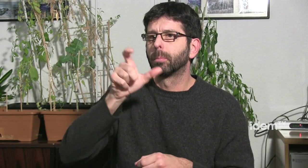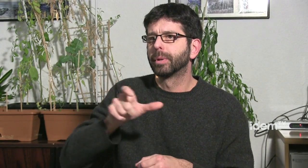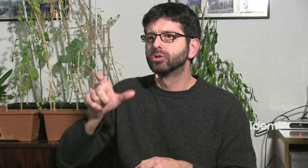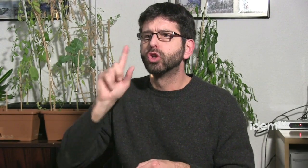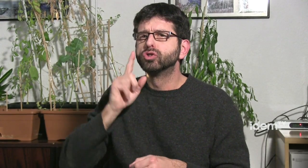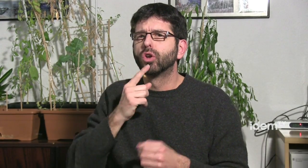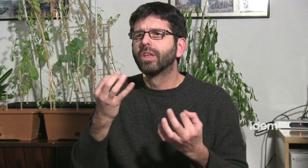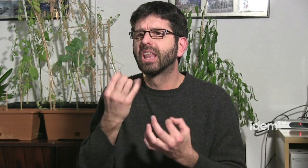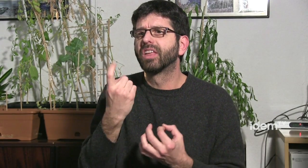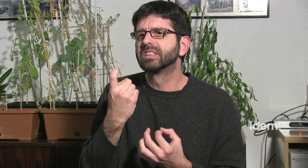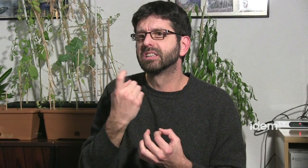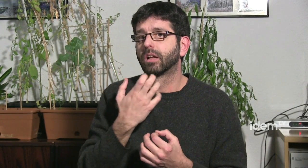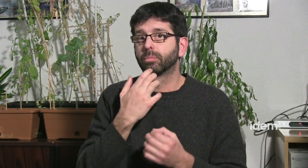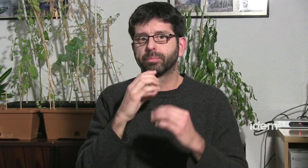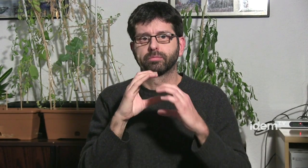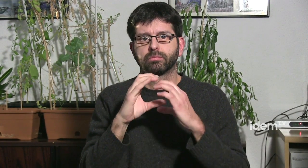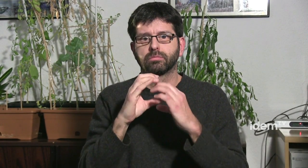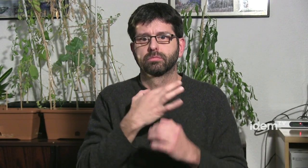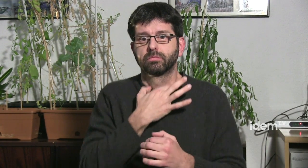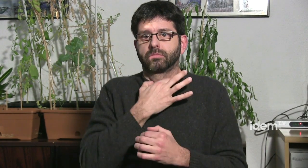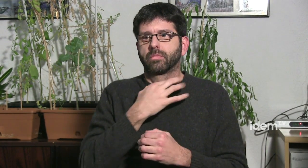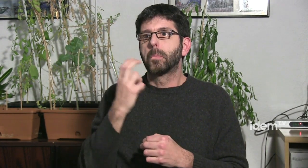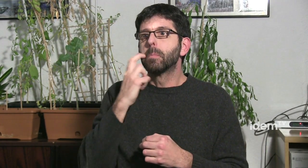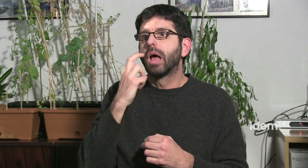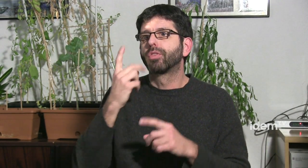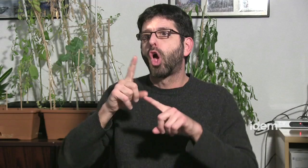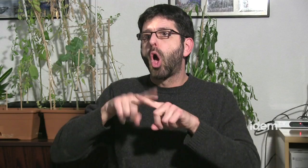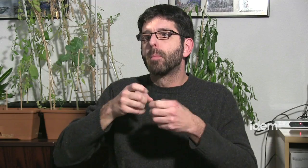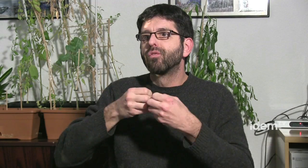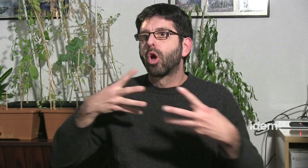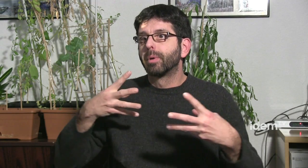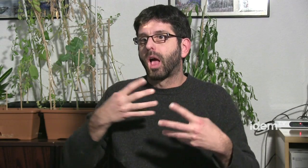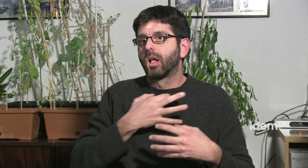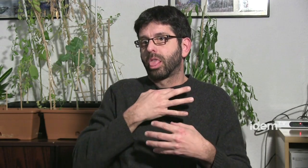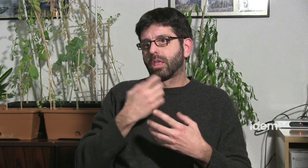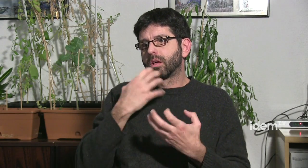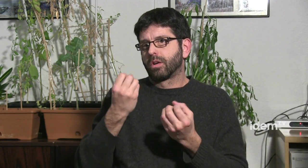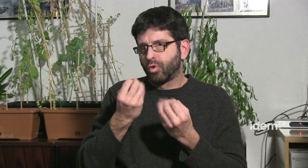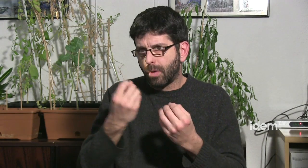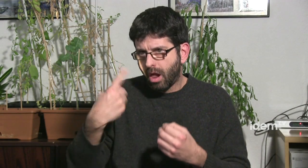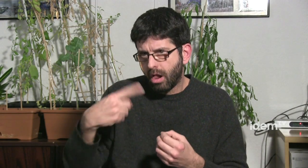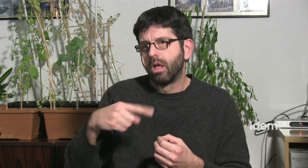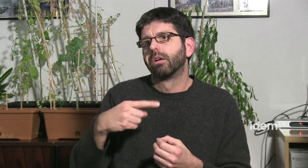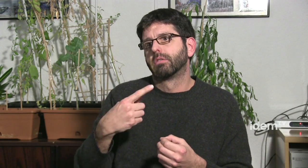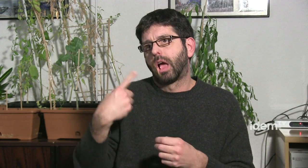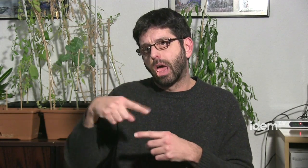doncs, informar aquestes persones dels drets que tenen, de les seves necessitats, a vegades comunicar-se els fa por, tenen